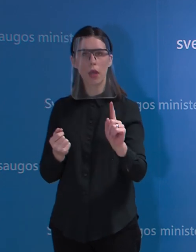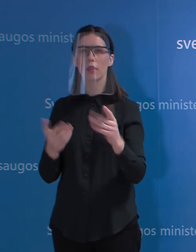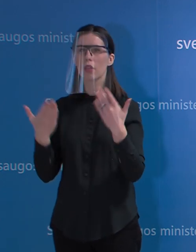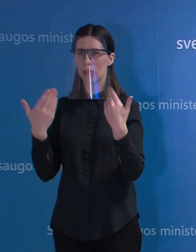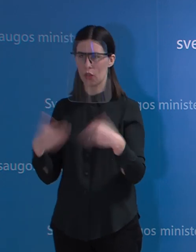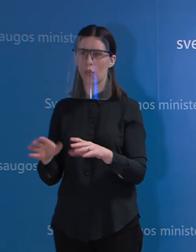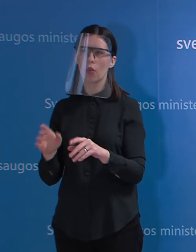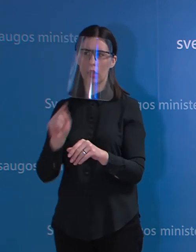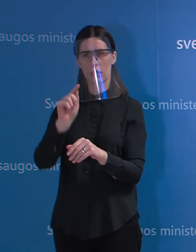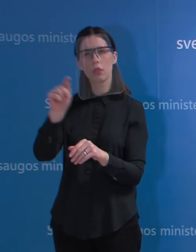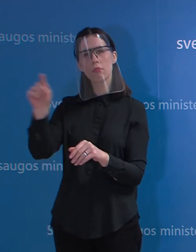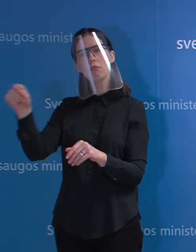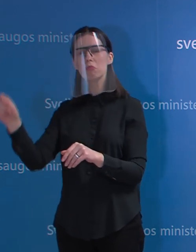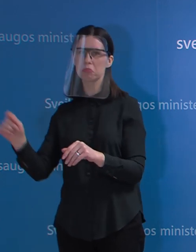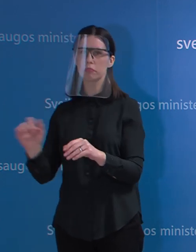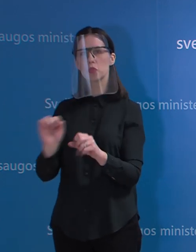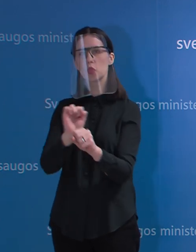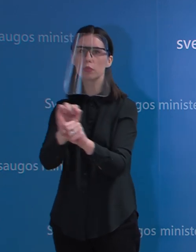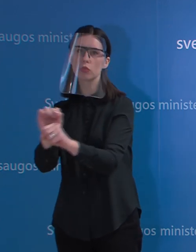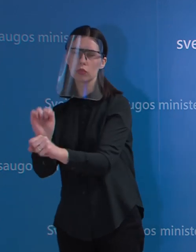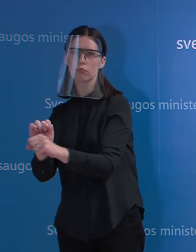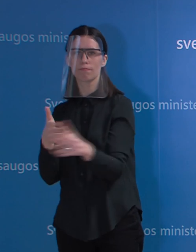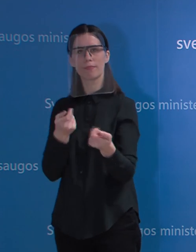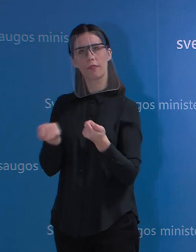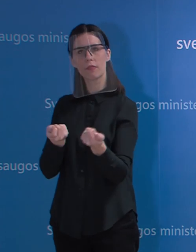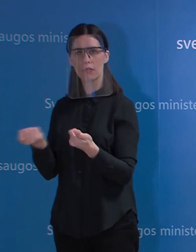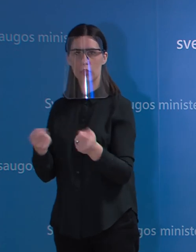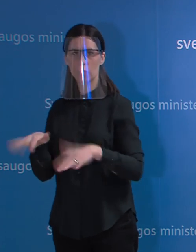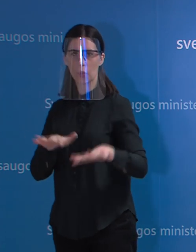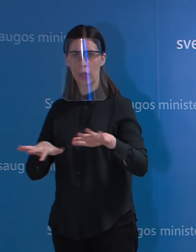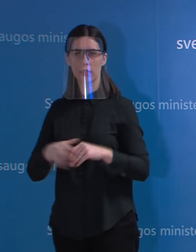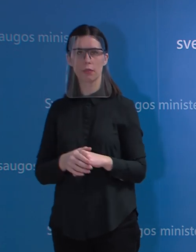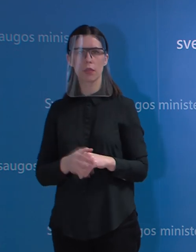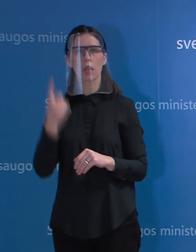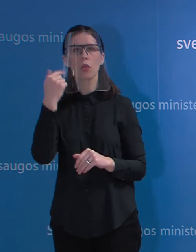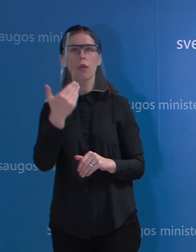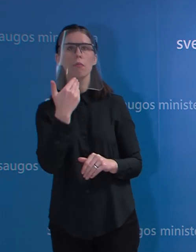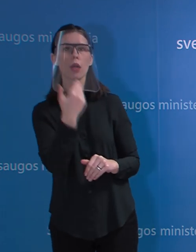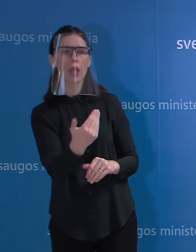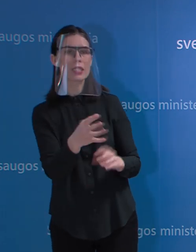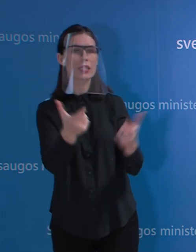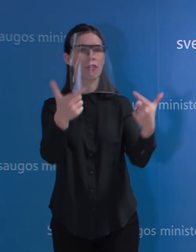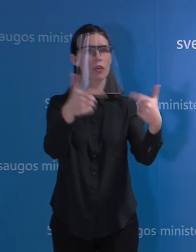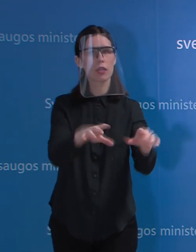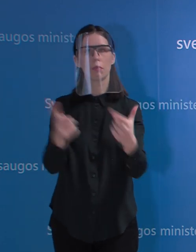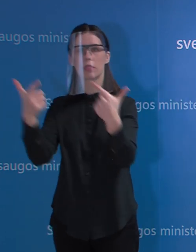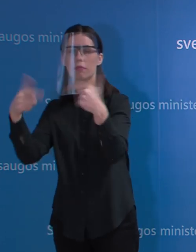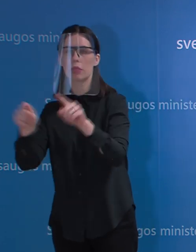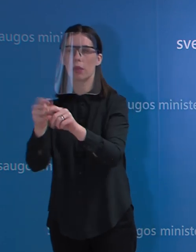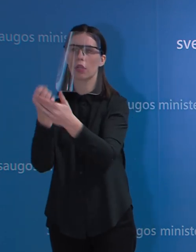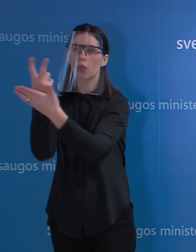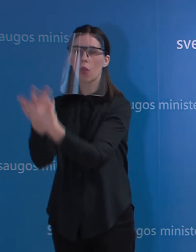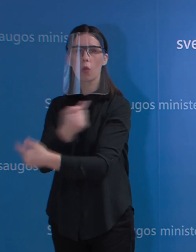yra ėmėsi priemonių. Ar savivaldybėms ir gydimo įsteigoms jau perdoti